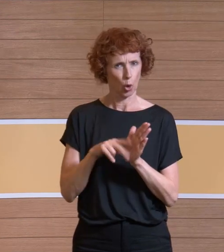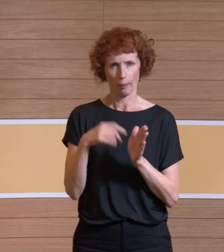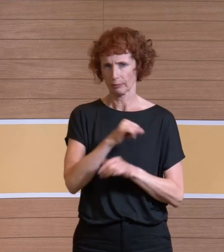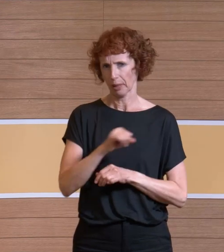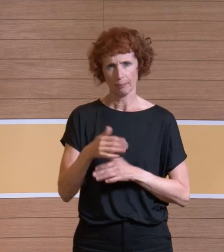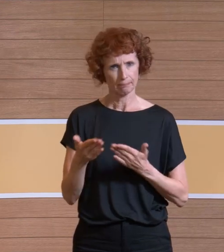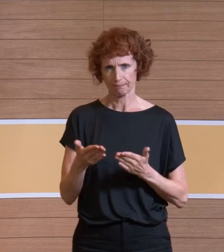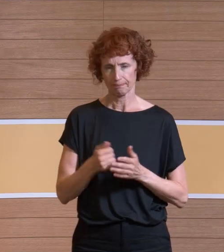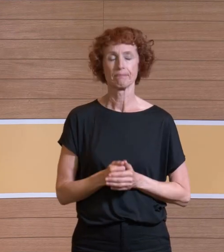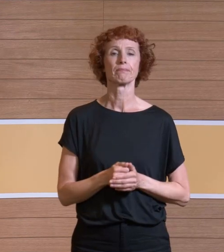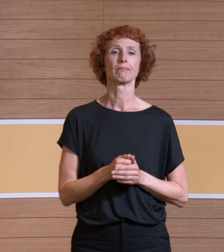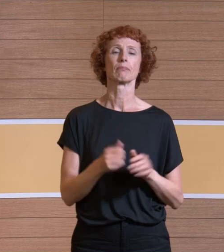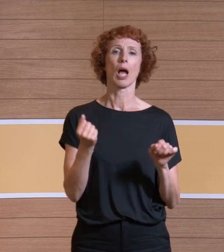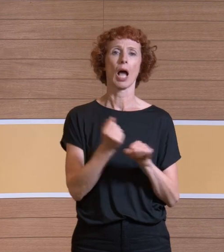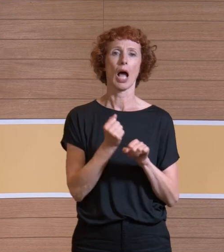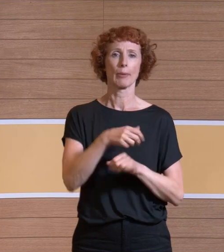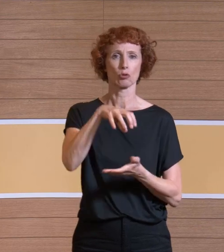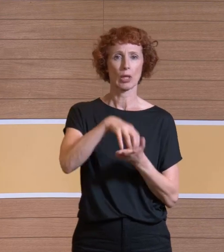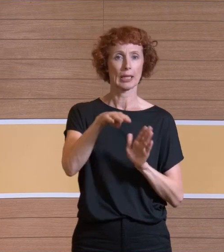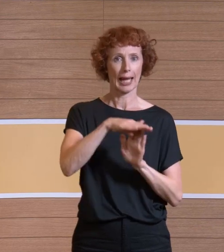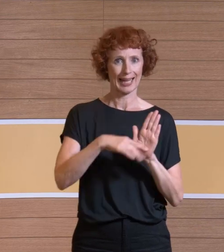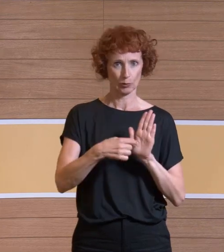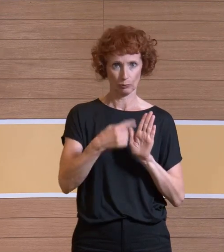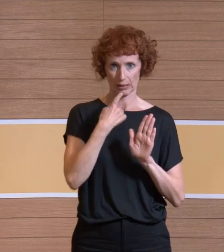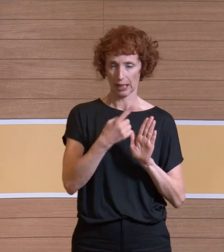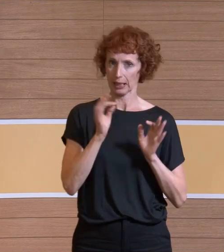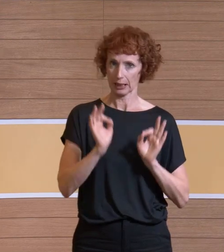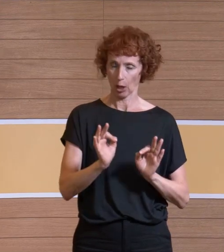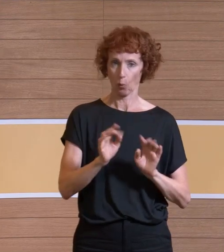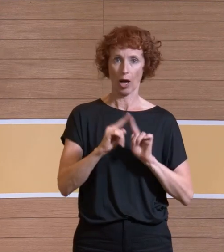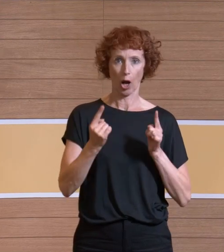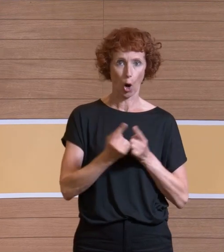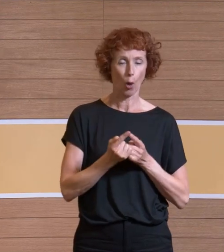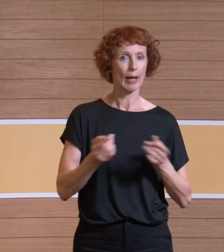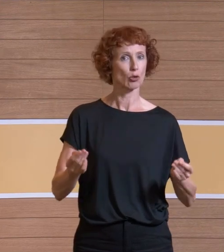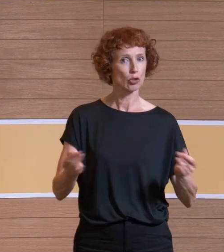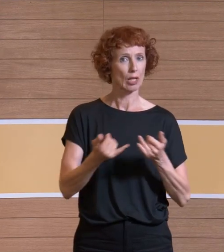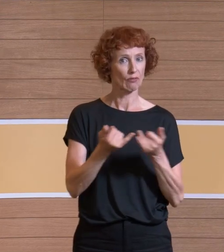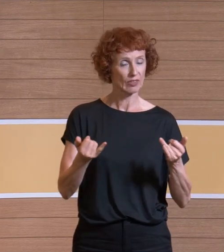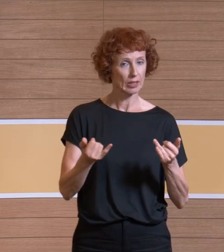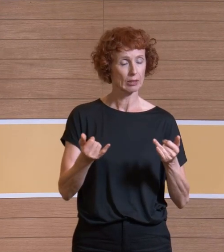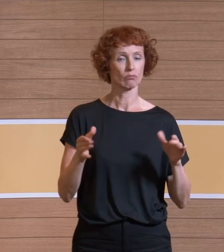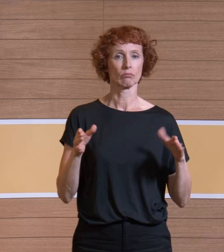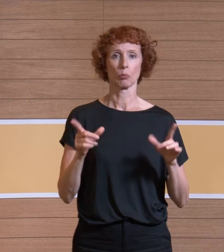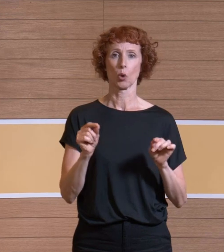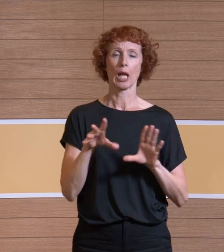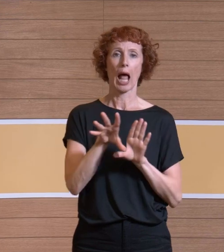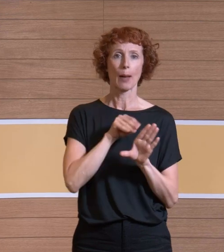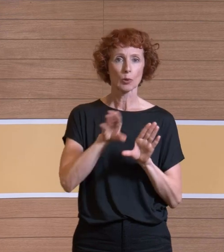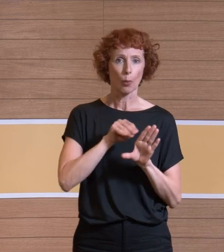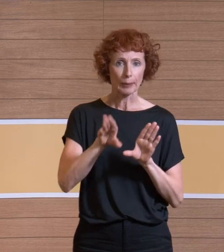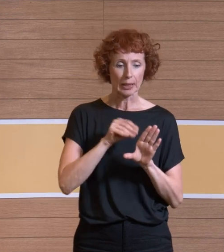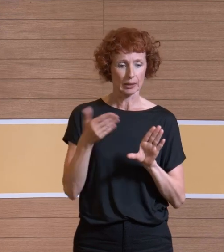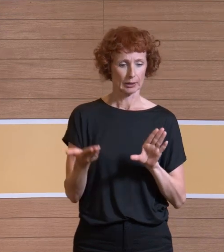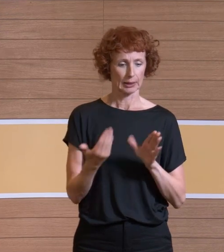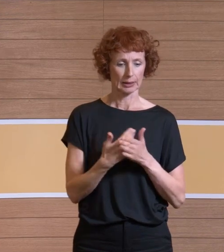wurde. Die Arbeitsstättenregel sagt was zur Raumgestaltung. Sie sagt also, der Raum sollte so gestaltet sein, dass er absorbiert. Wir sehen jetzt hier ein